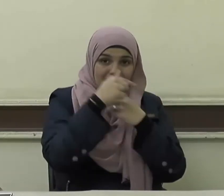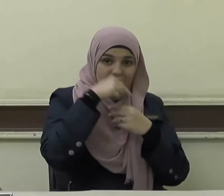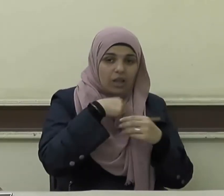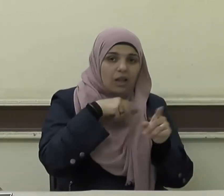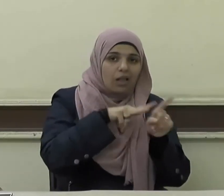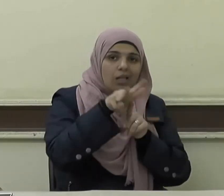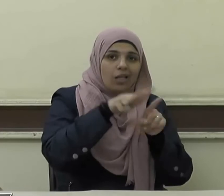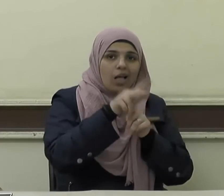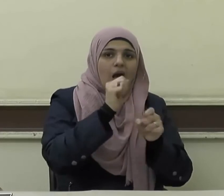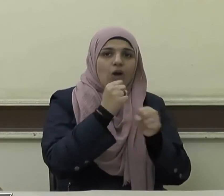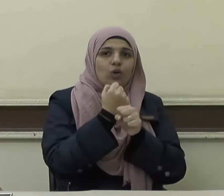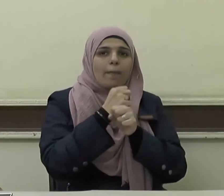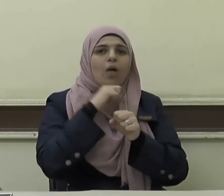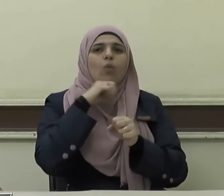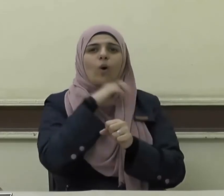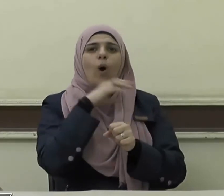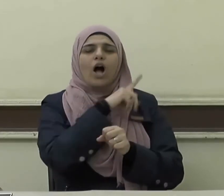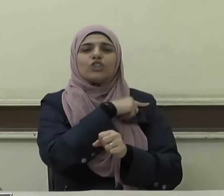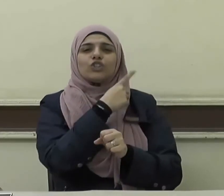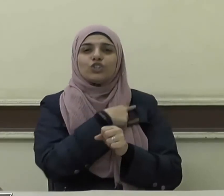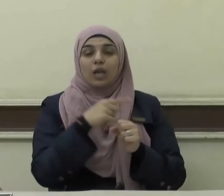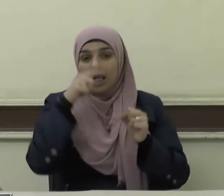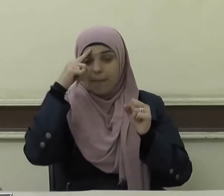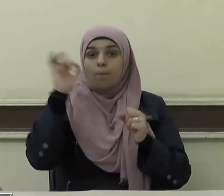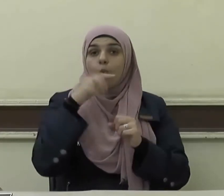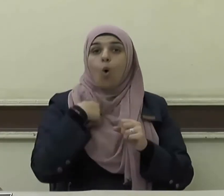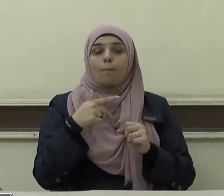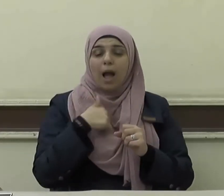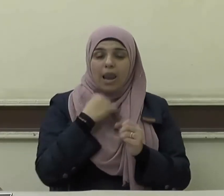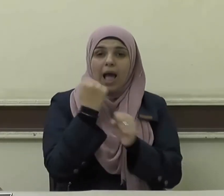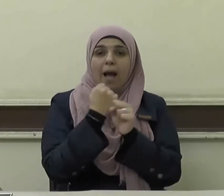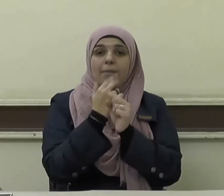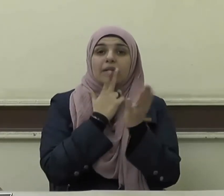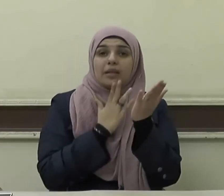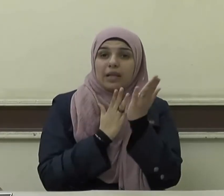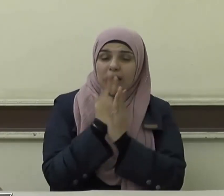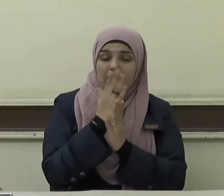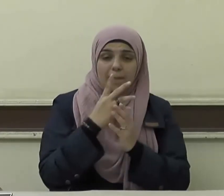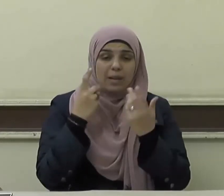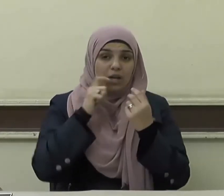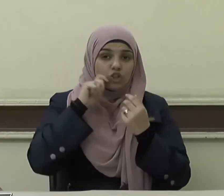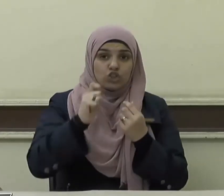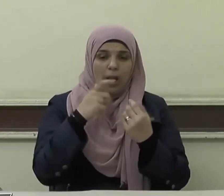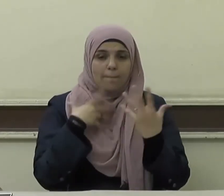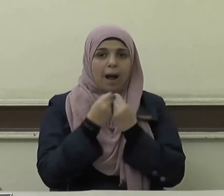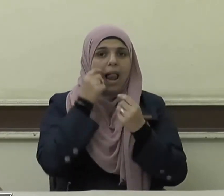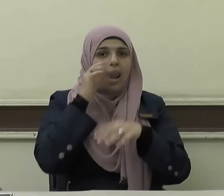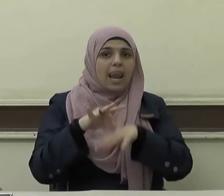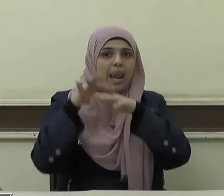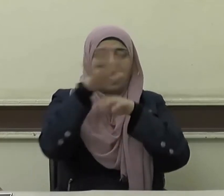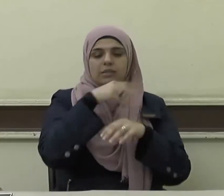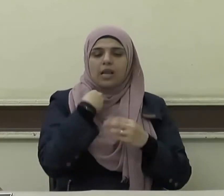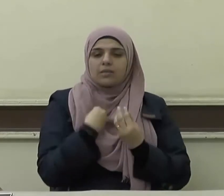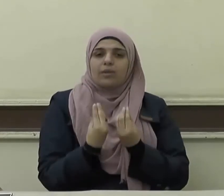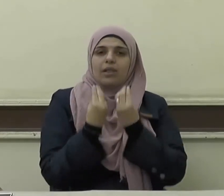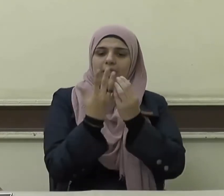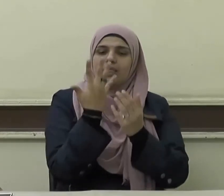الله انتهكوها أما المرؤة مع الناس فتكون بتقديم يد